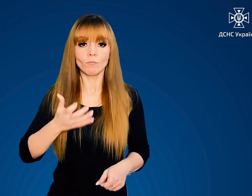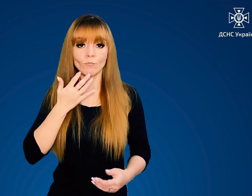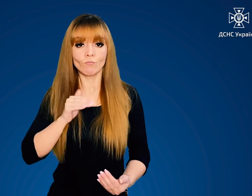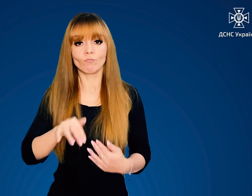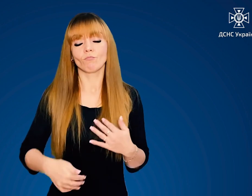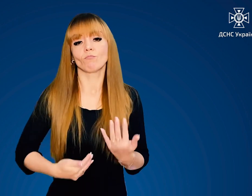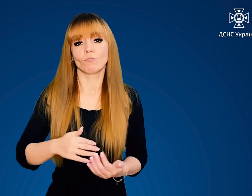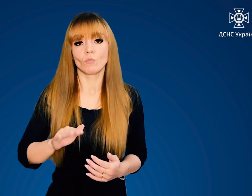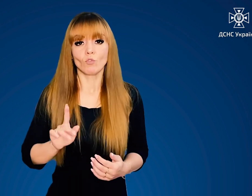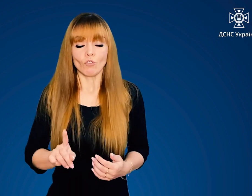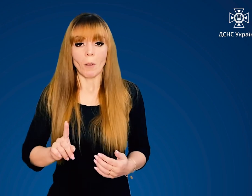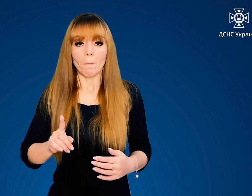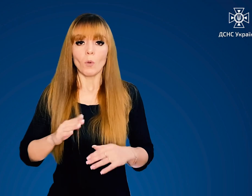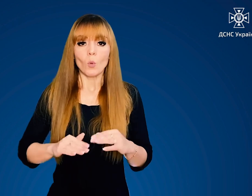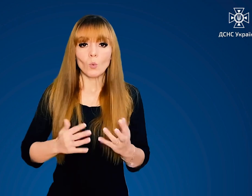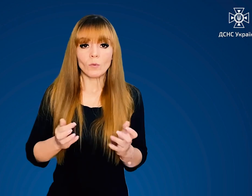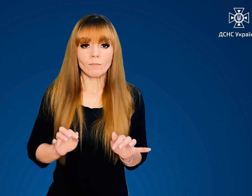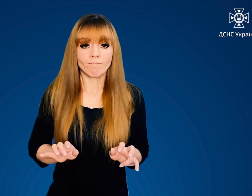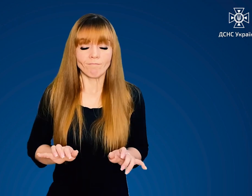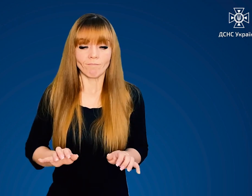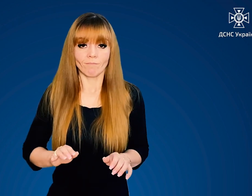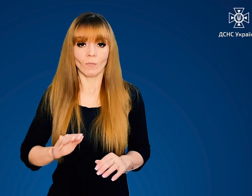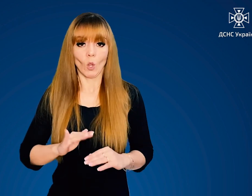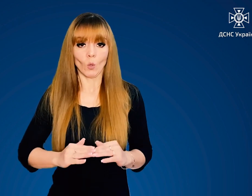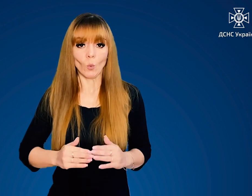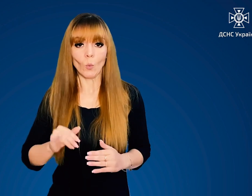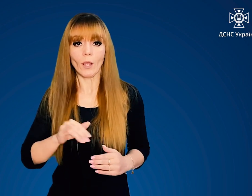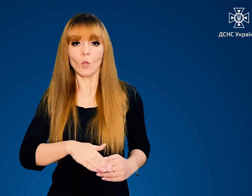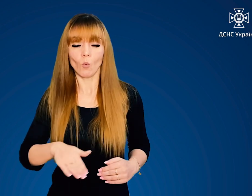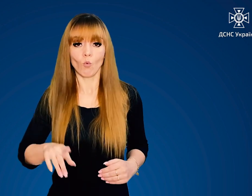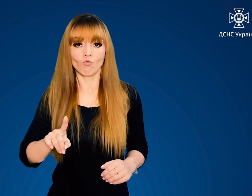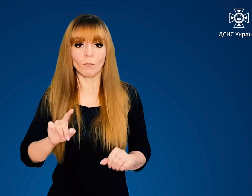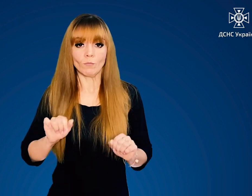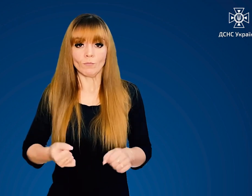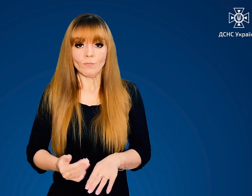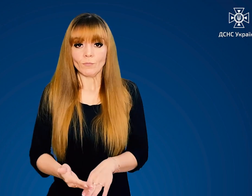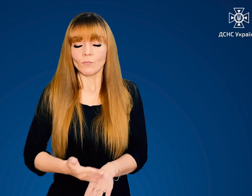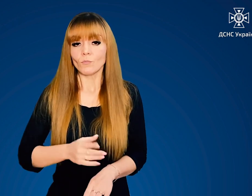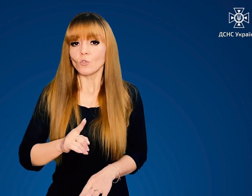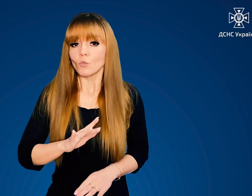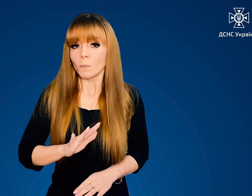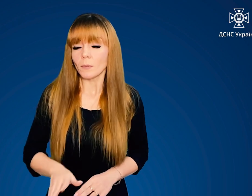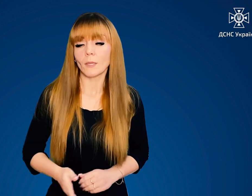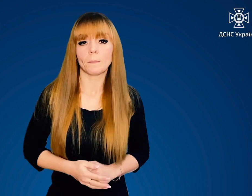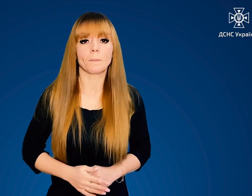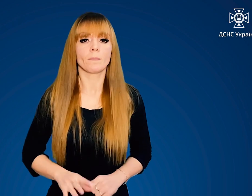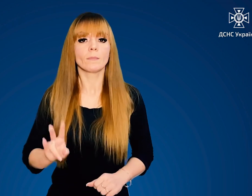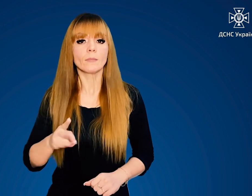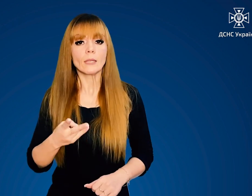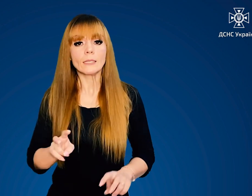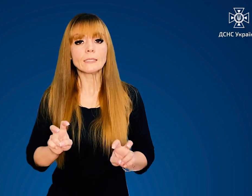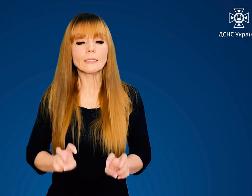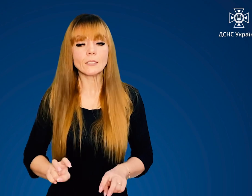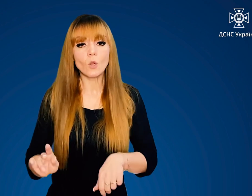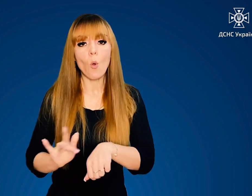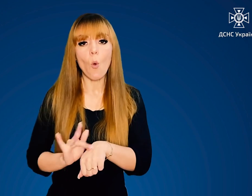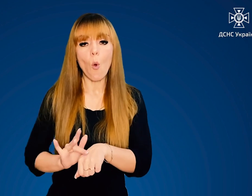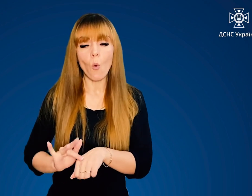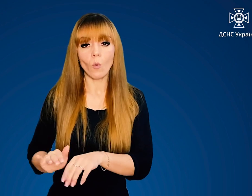зігрітися. Хоча б пальцями рук та ніг, щоб не переохолодитися. Не сидіть на голих